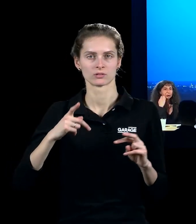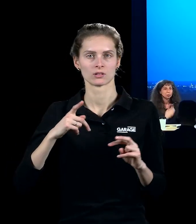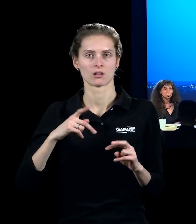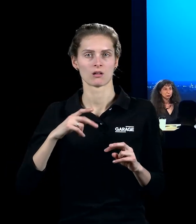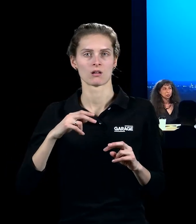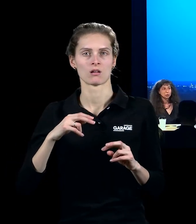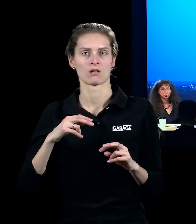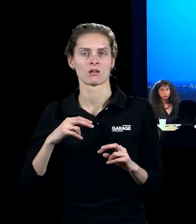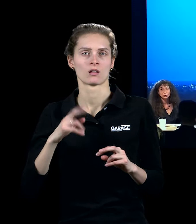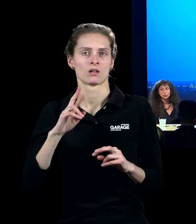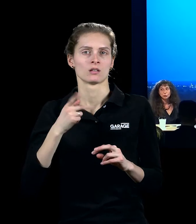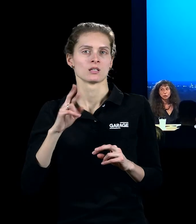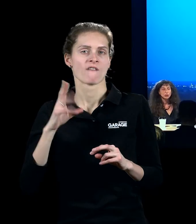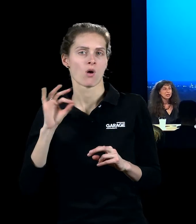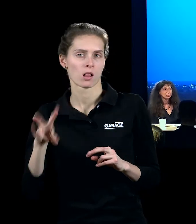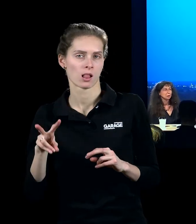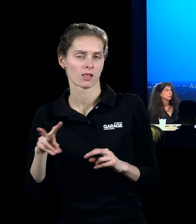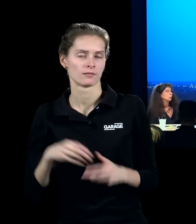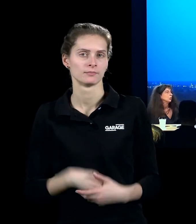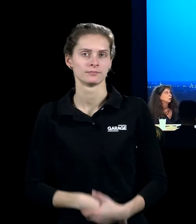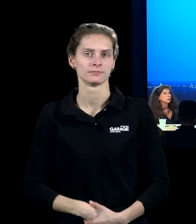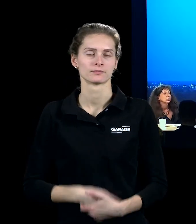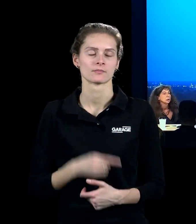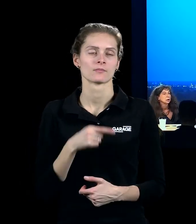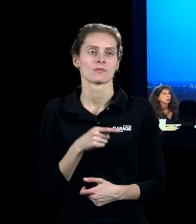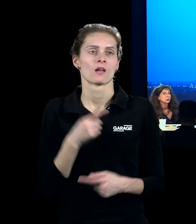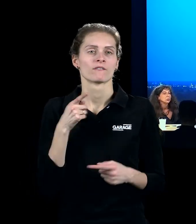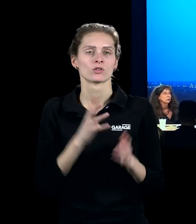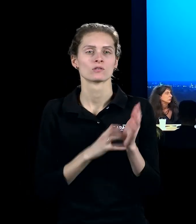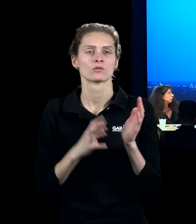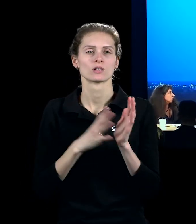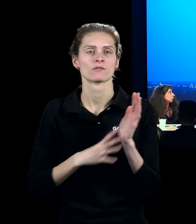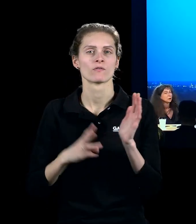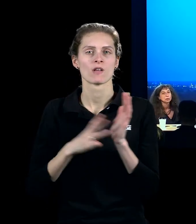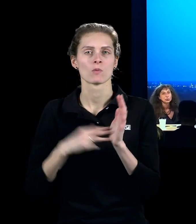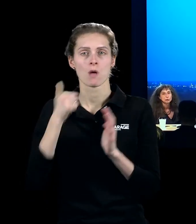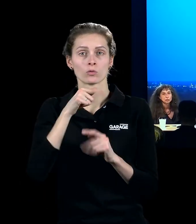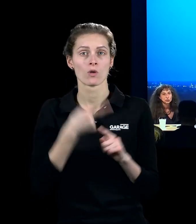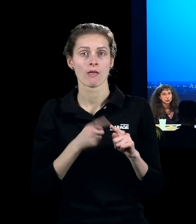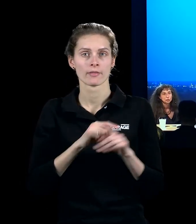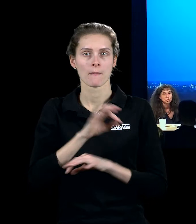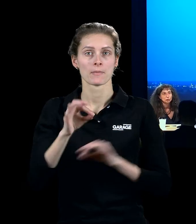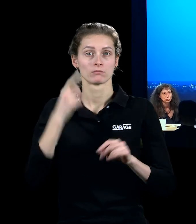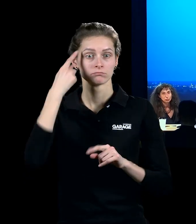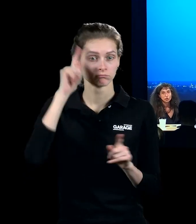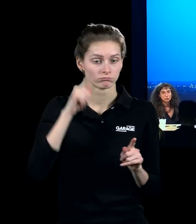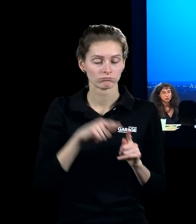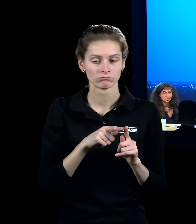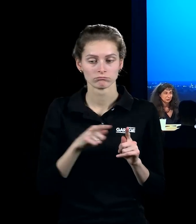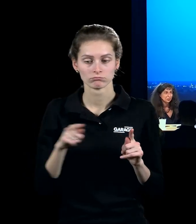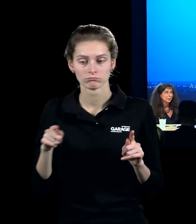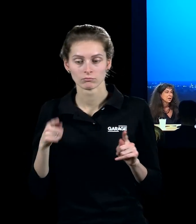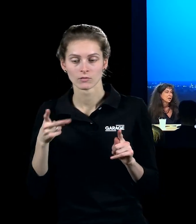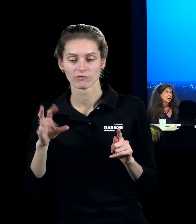тоже есть, к чему он приходит уже в 90-е годы. В 98-м году он этот проект придумывает, вот осуществлен он в 2007 году, просто пока